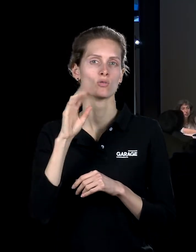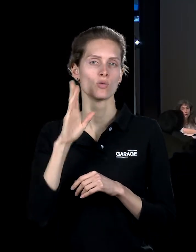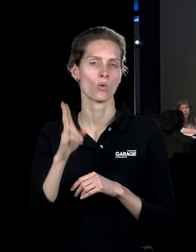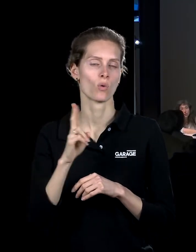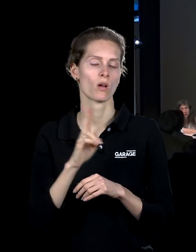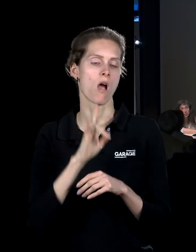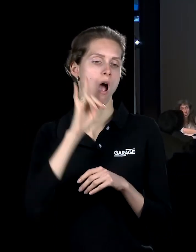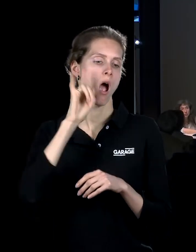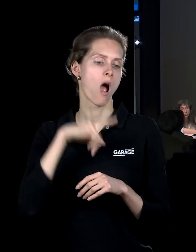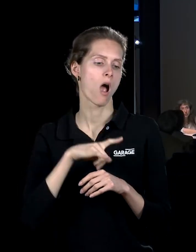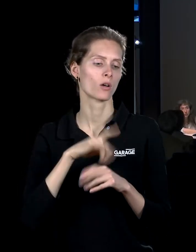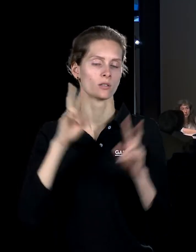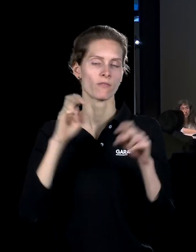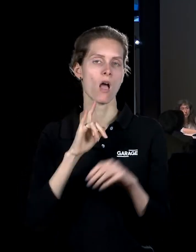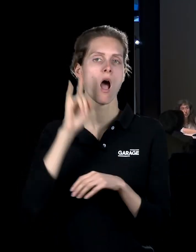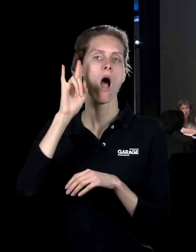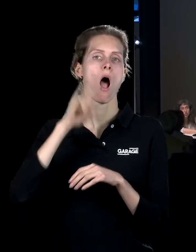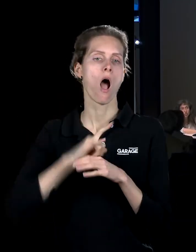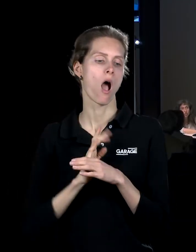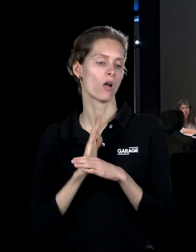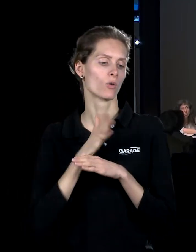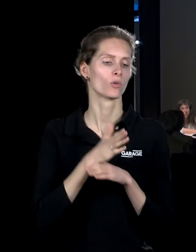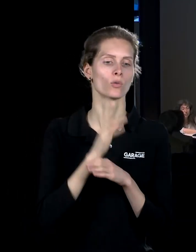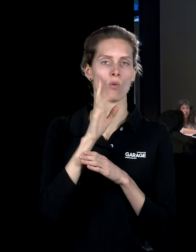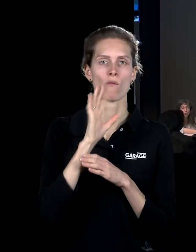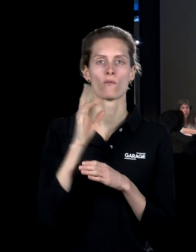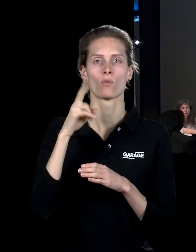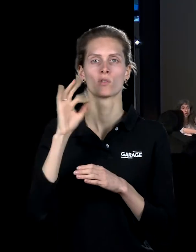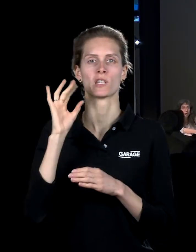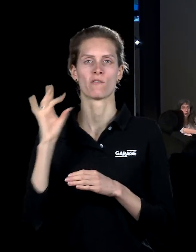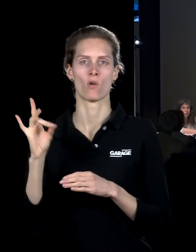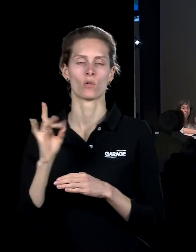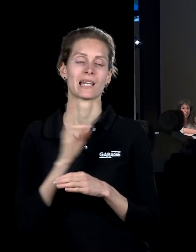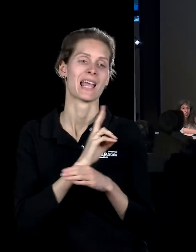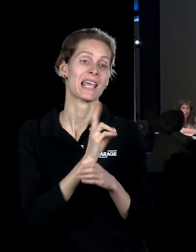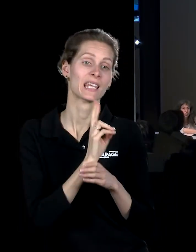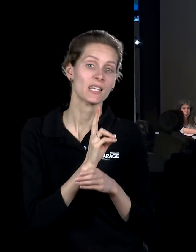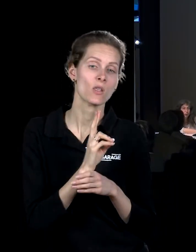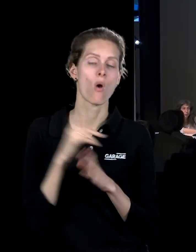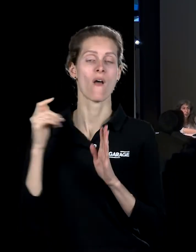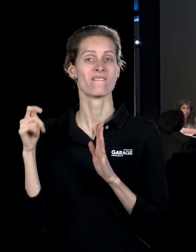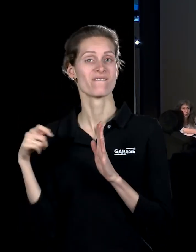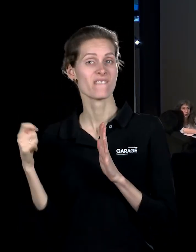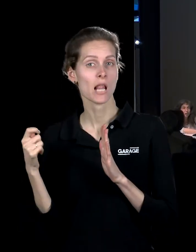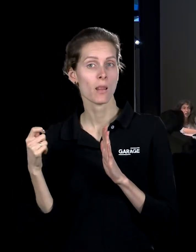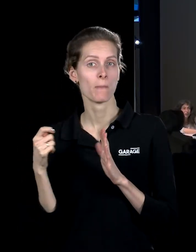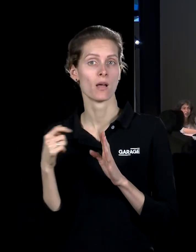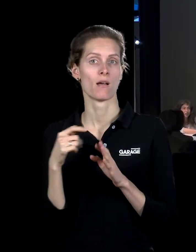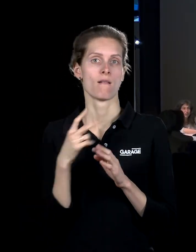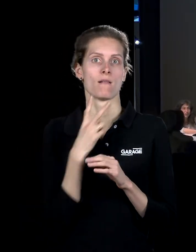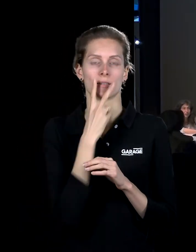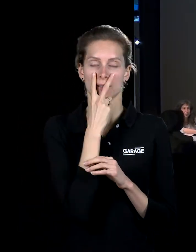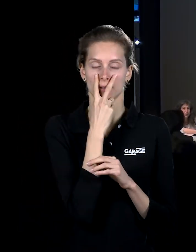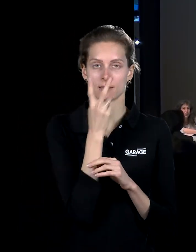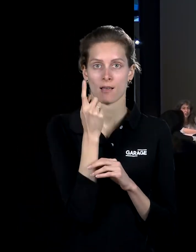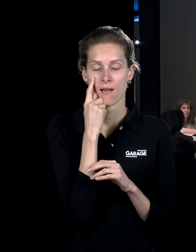совершенных фильмов, которые есть в истории кино. Это фильм кино, а кино – это фильм, который тематизирует саму ситуацию. Зрение,